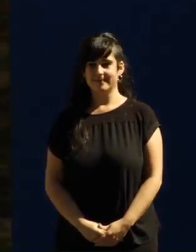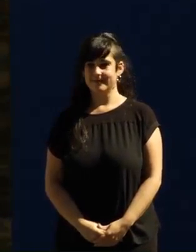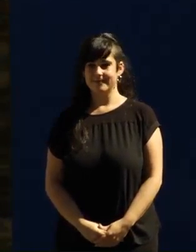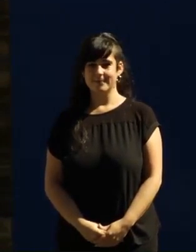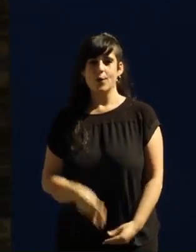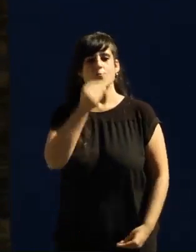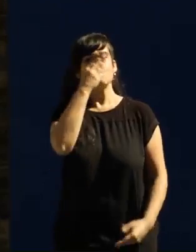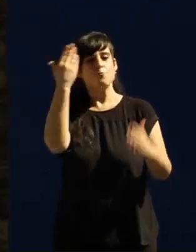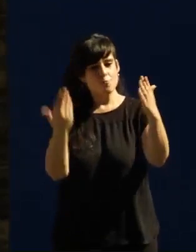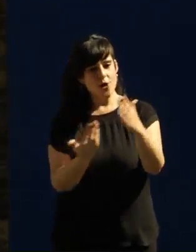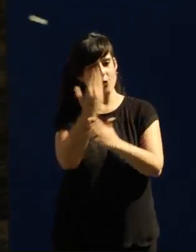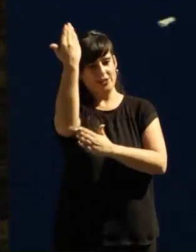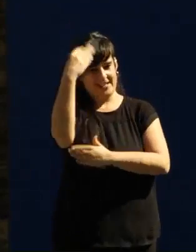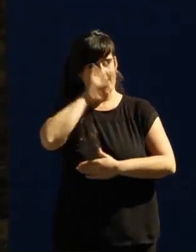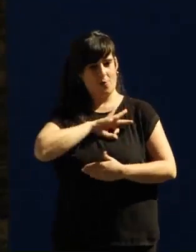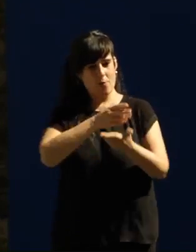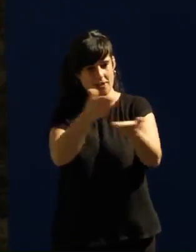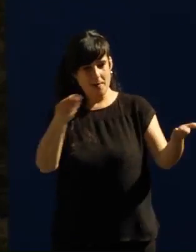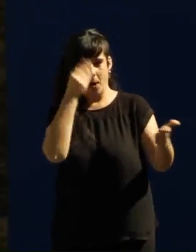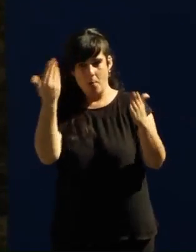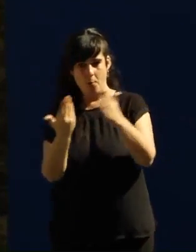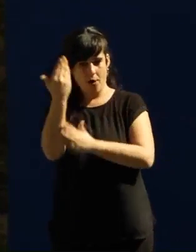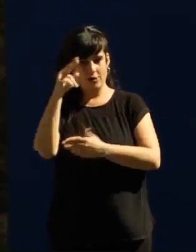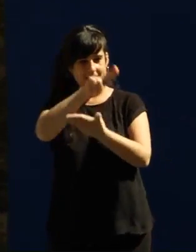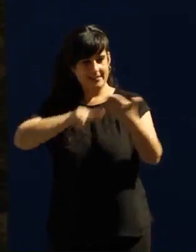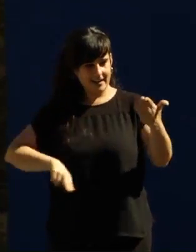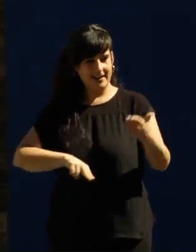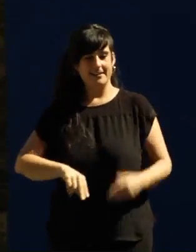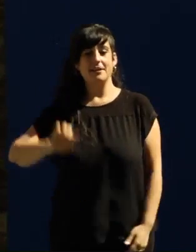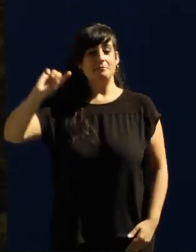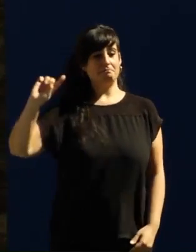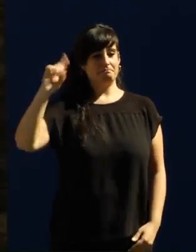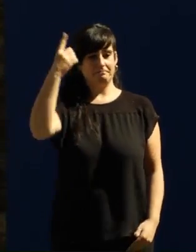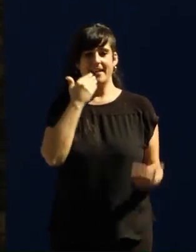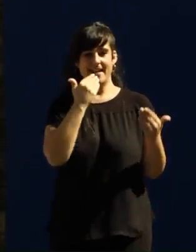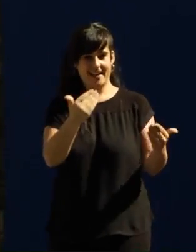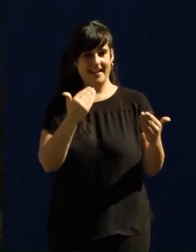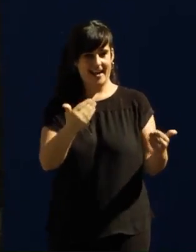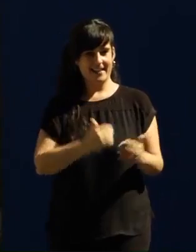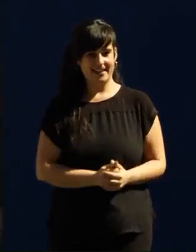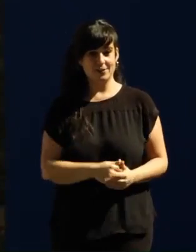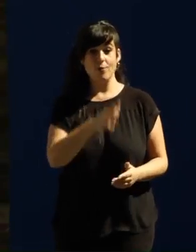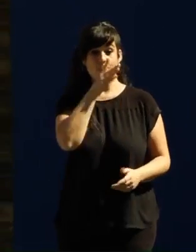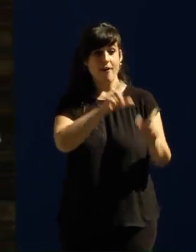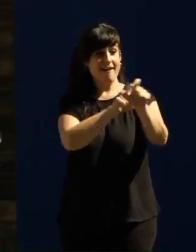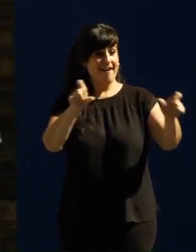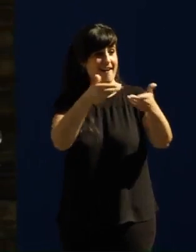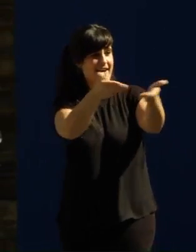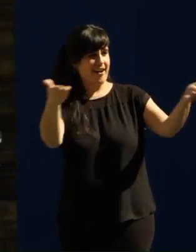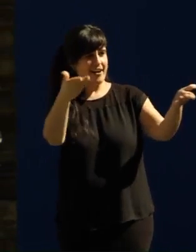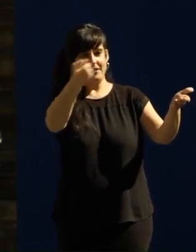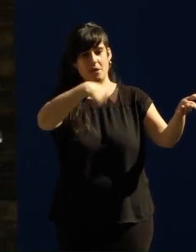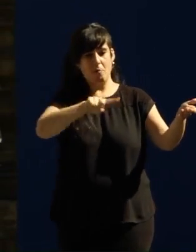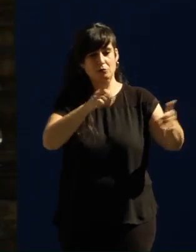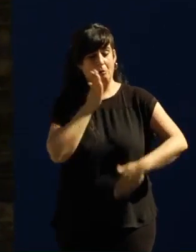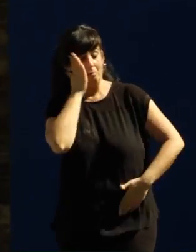Buenos días Pontevedra, buenos días Galiza. Muchas gracias en primer lugar a la gente que os estáis quitando horas